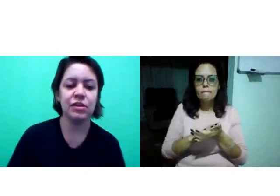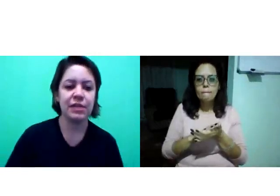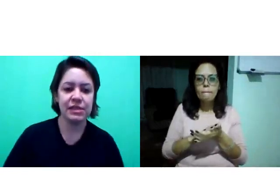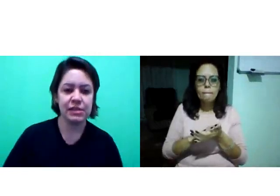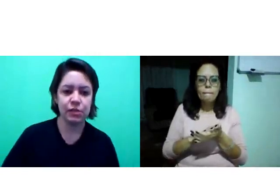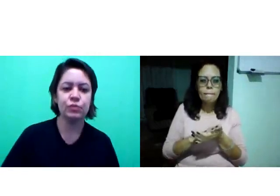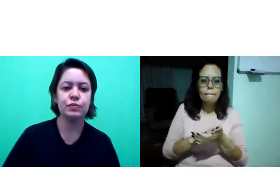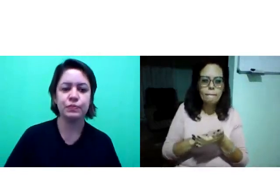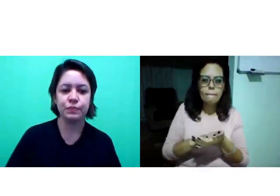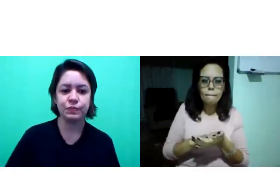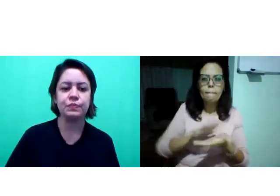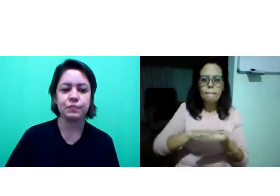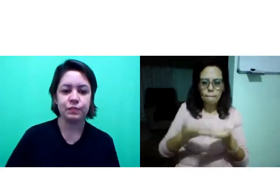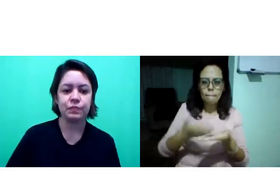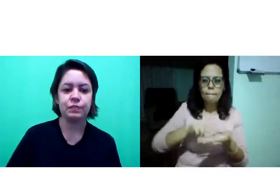tradução e interpretação.